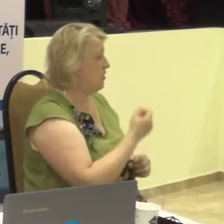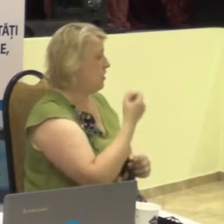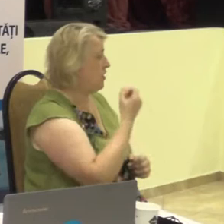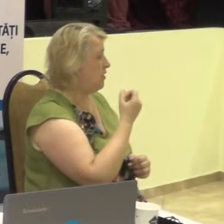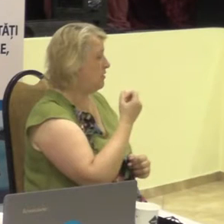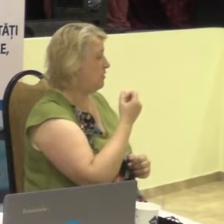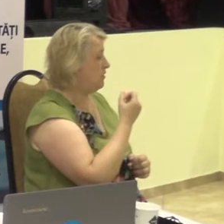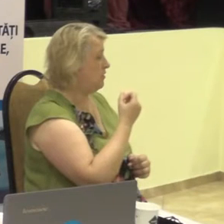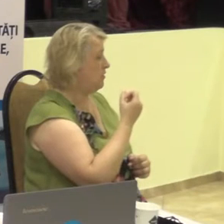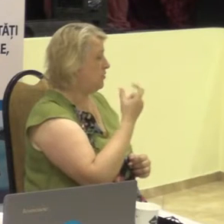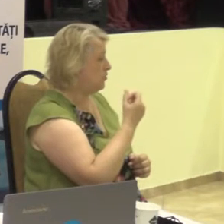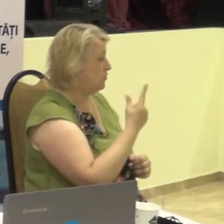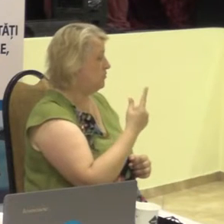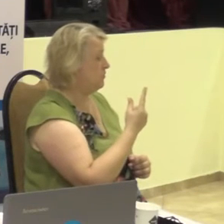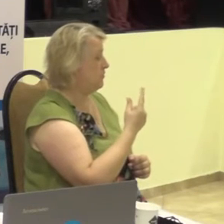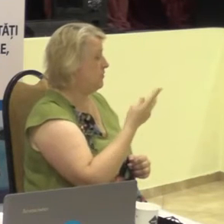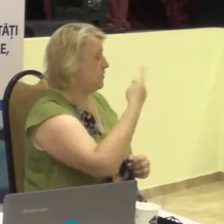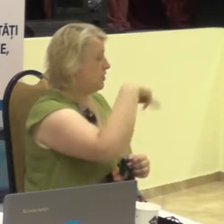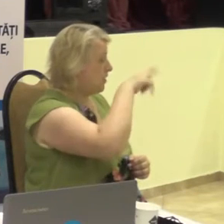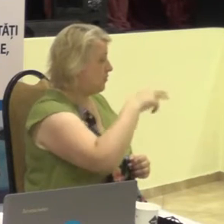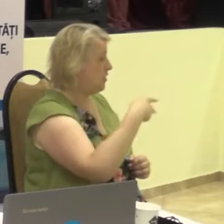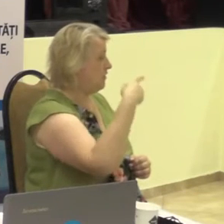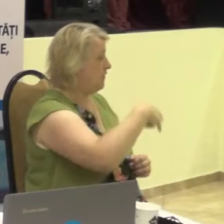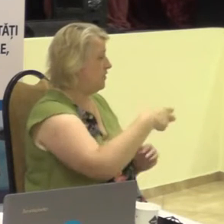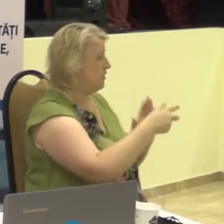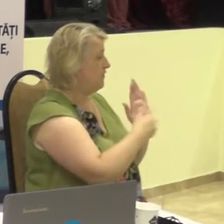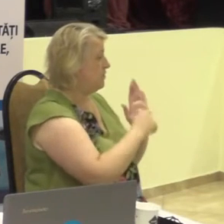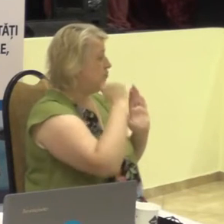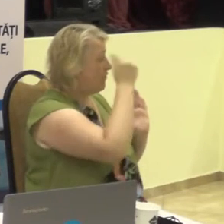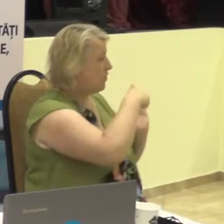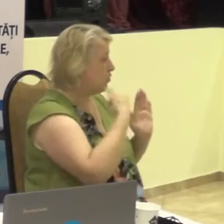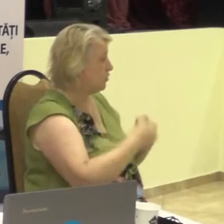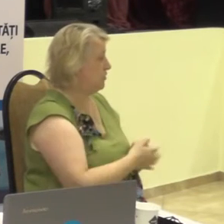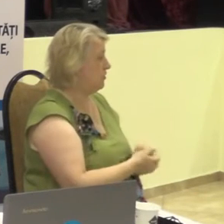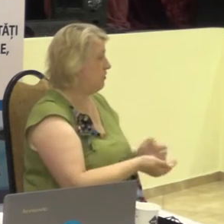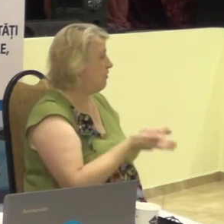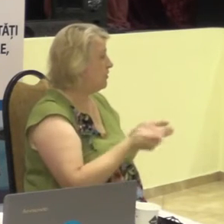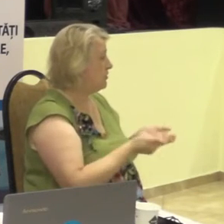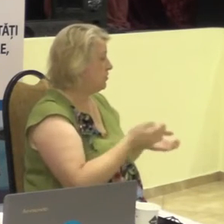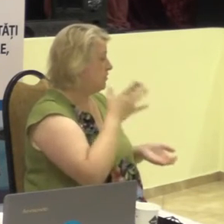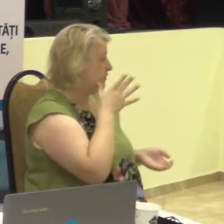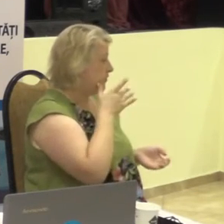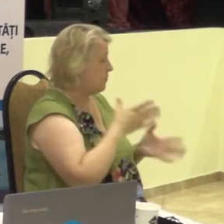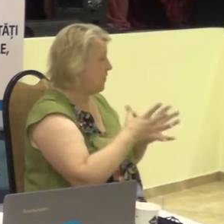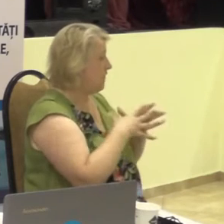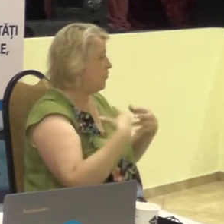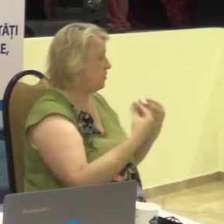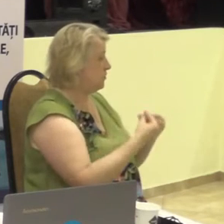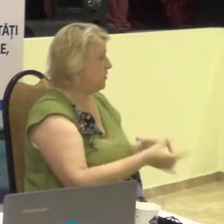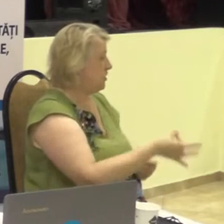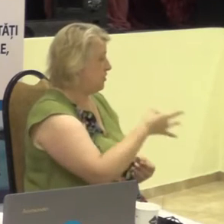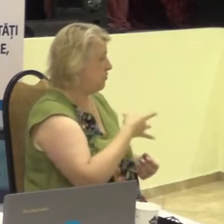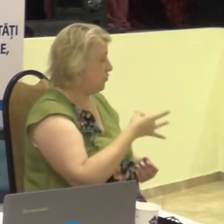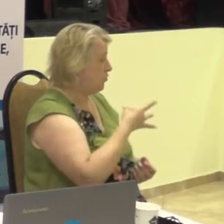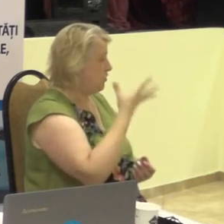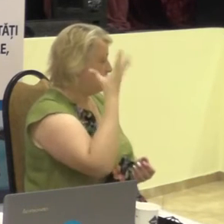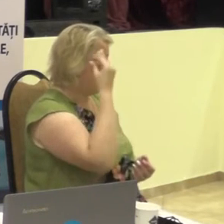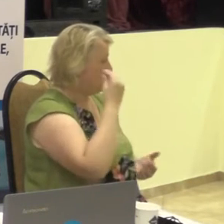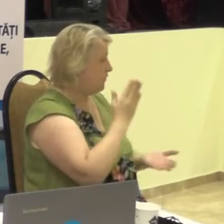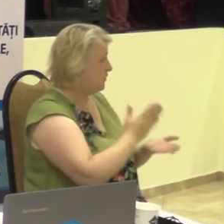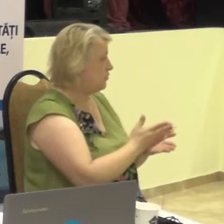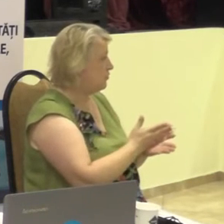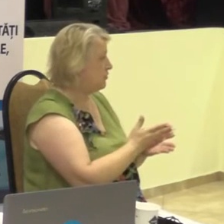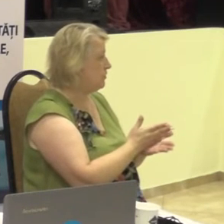a 12-a 2008. La moment, în Asociația, în Republică, sunt